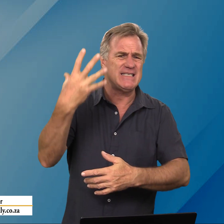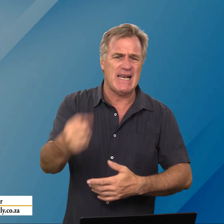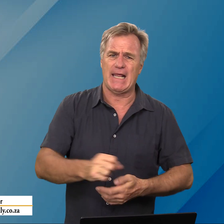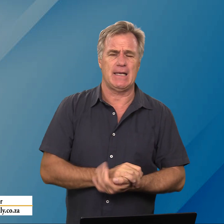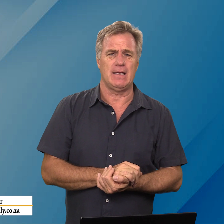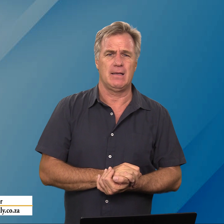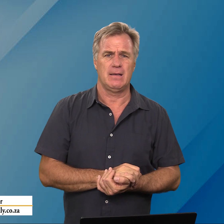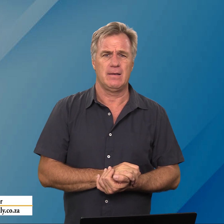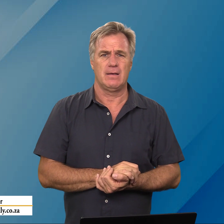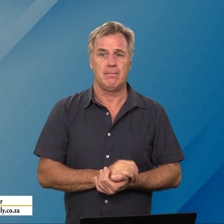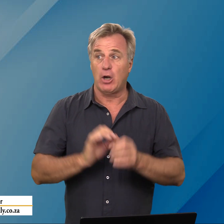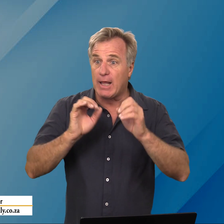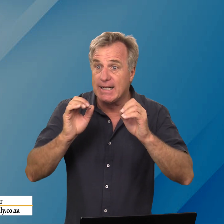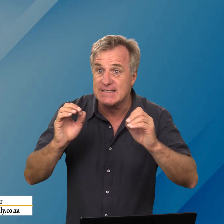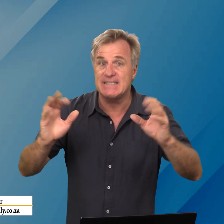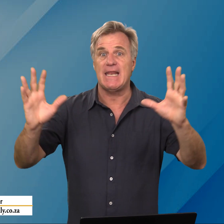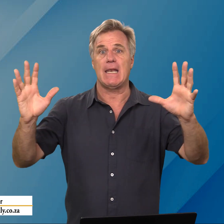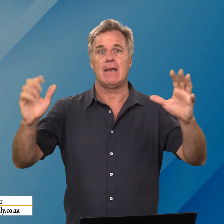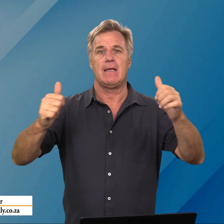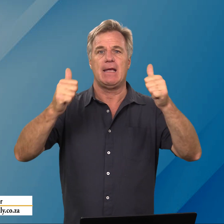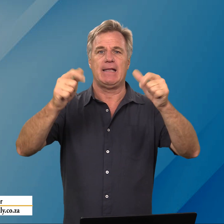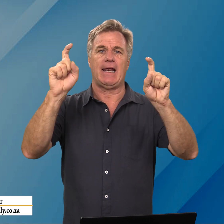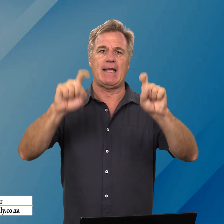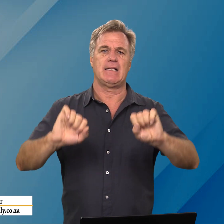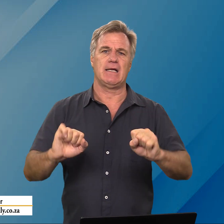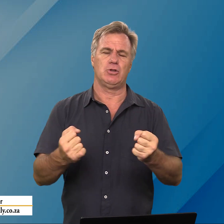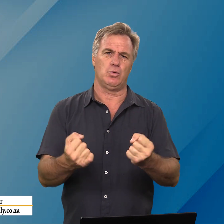seer krij nie maar hulle kan sien en die rechte ding doen